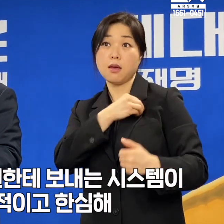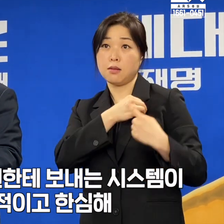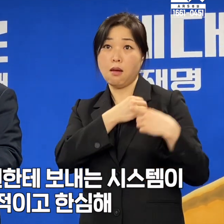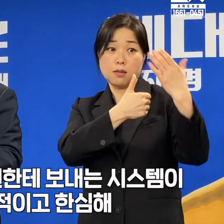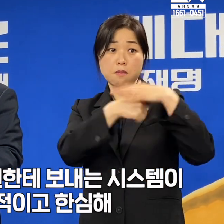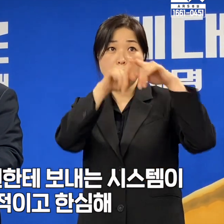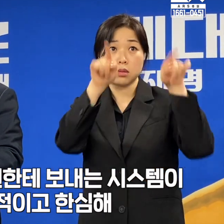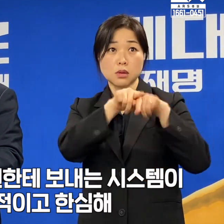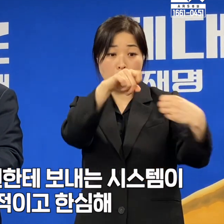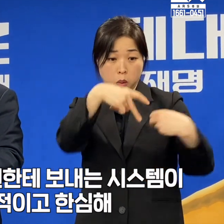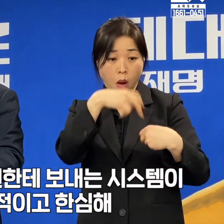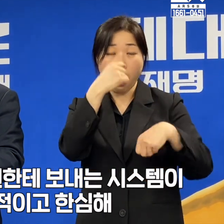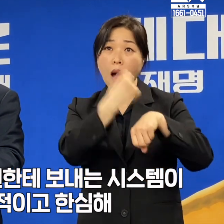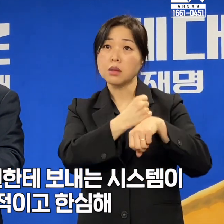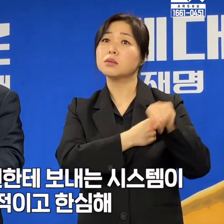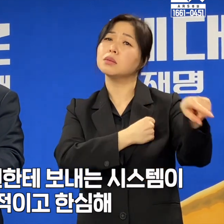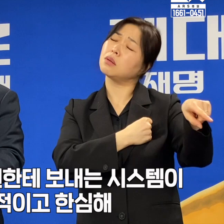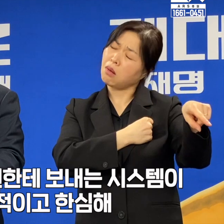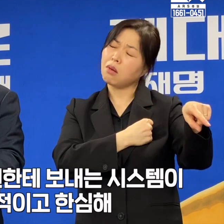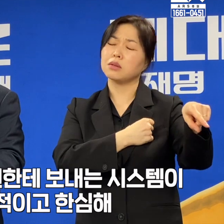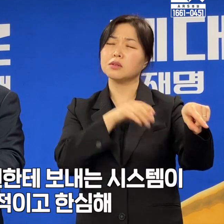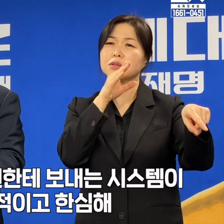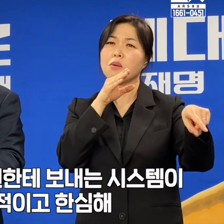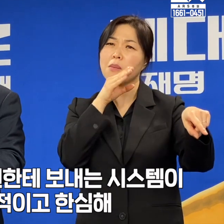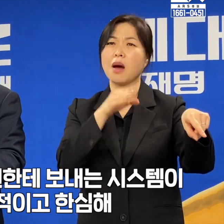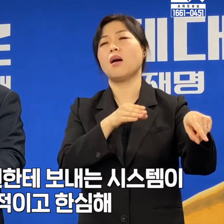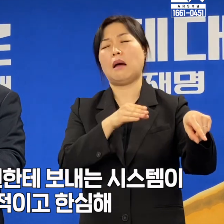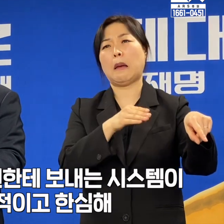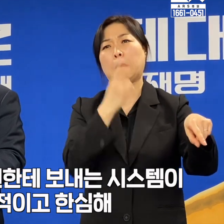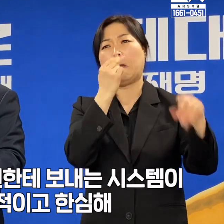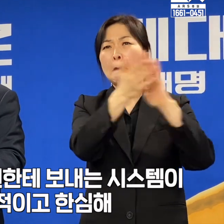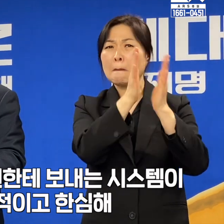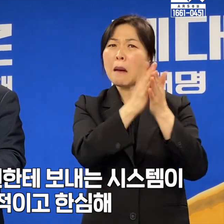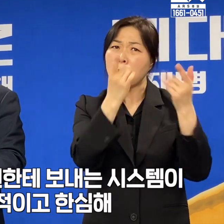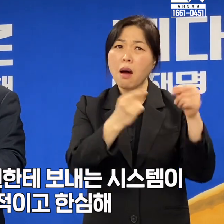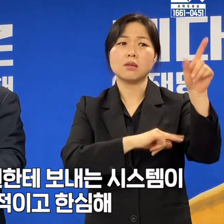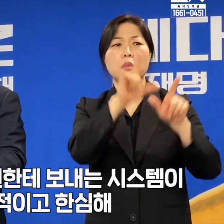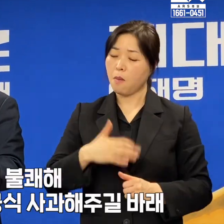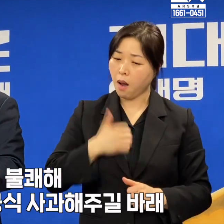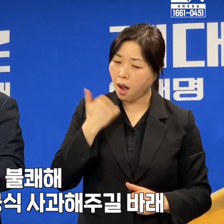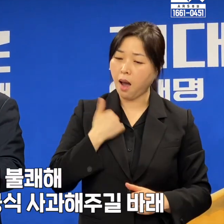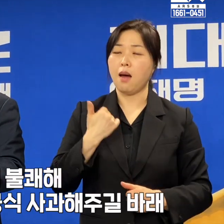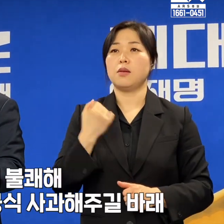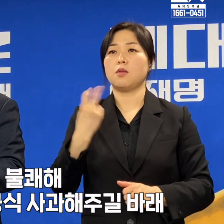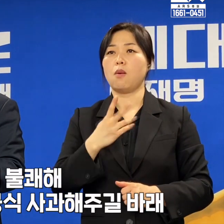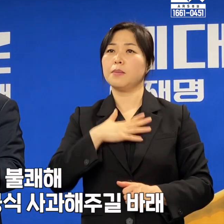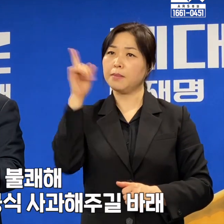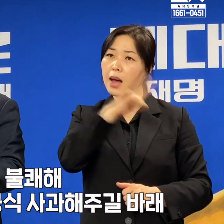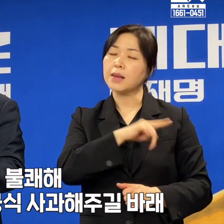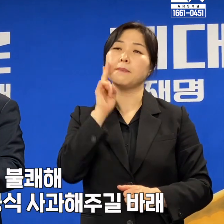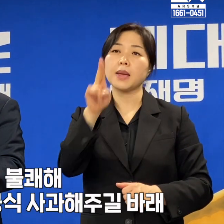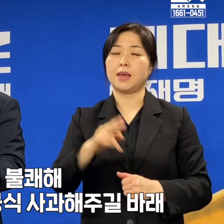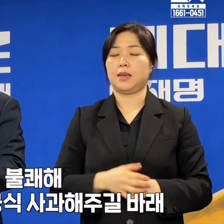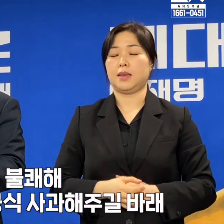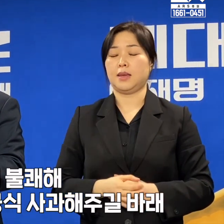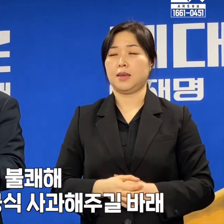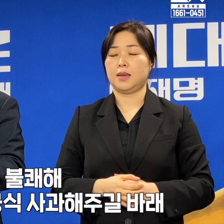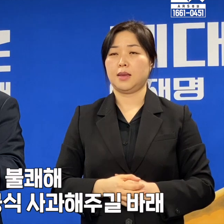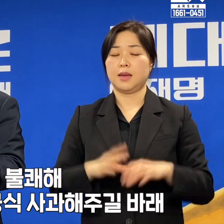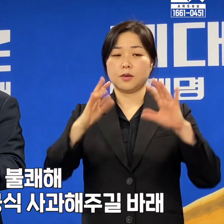보내는 시스템 그것은 진짜 너무 초보적이고 너무 안심한 것이죠. 너무나 불쾌합니다. 그래서